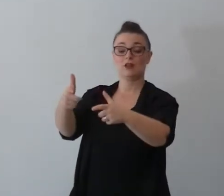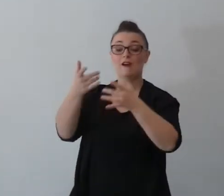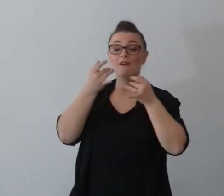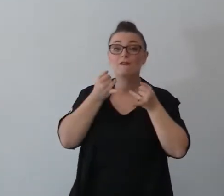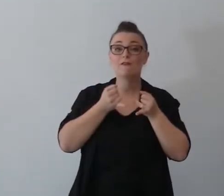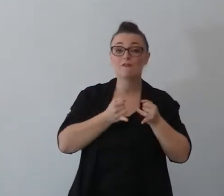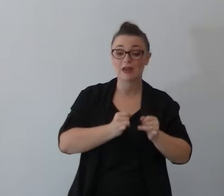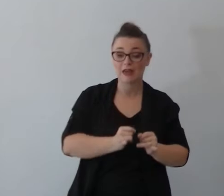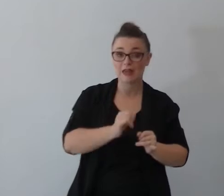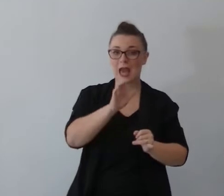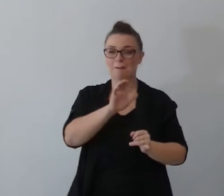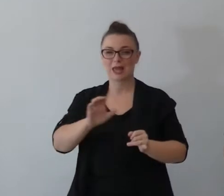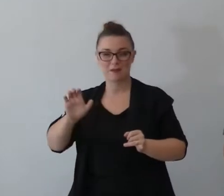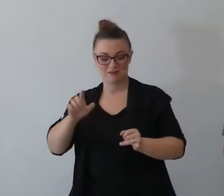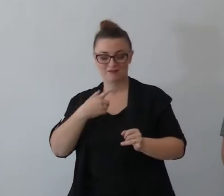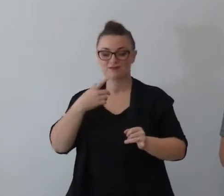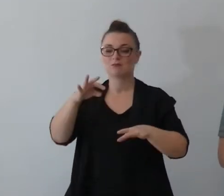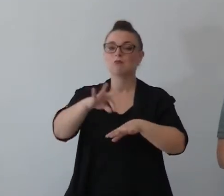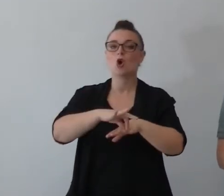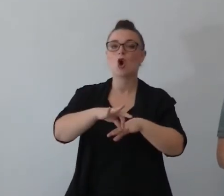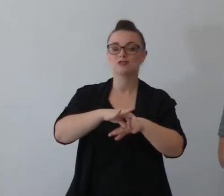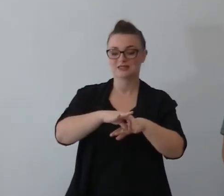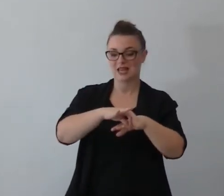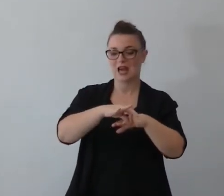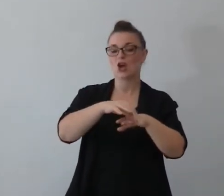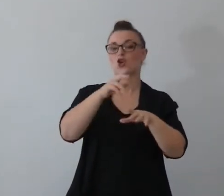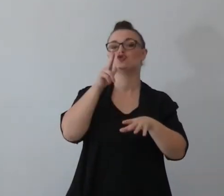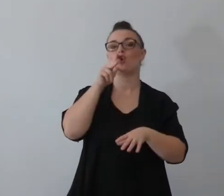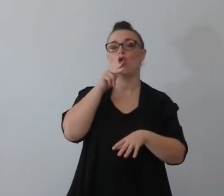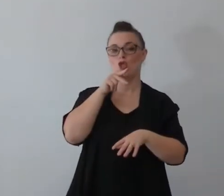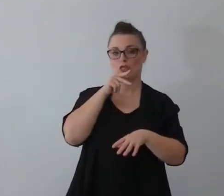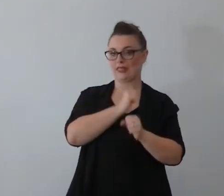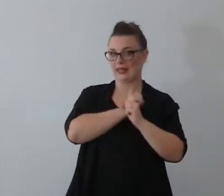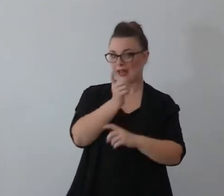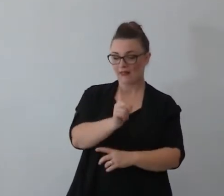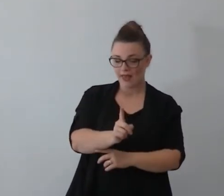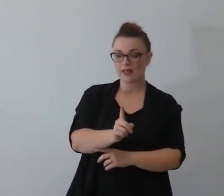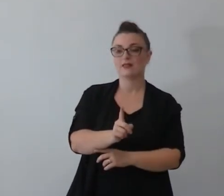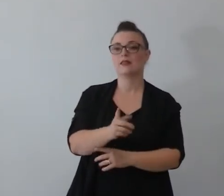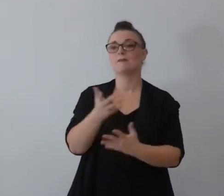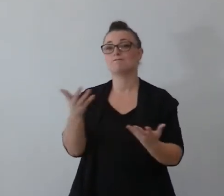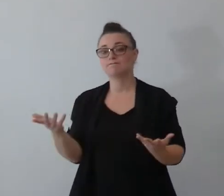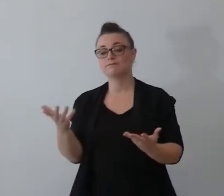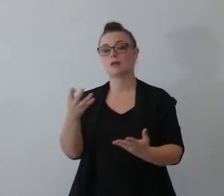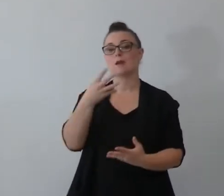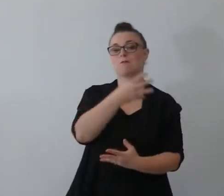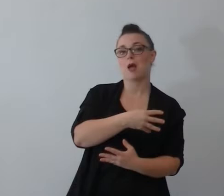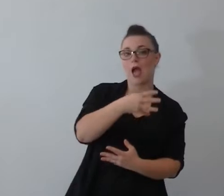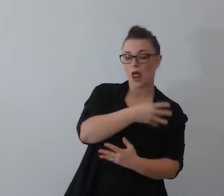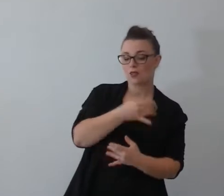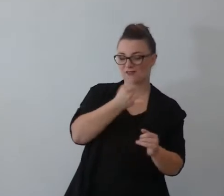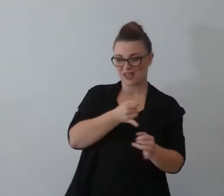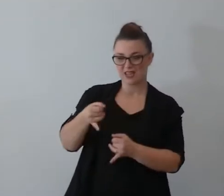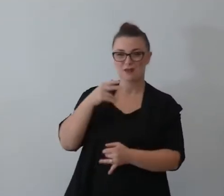per cui delle persone non credenti Elimelech muore, Madonna e Milo e i figli